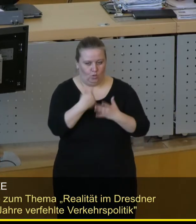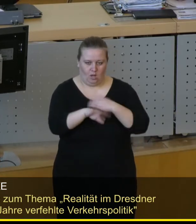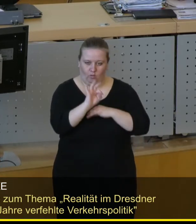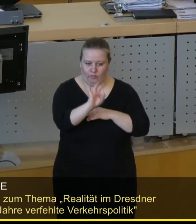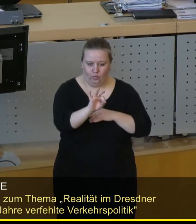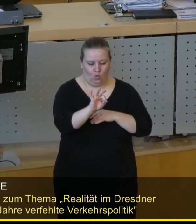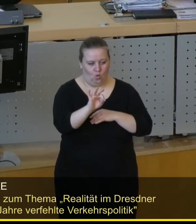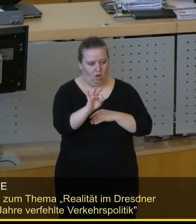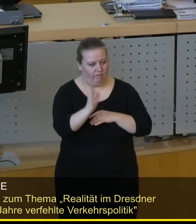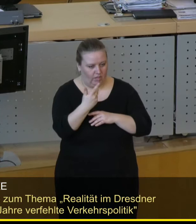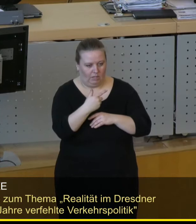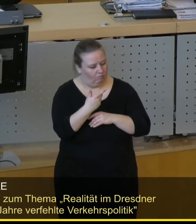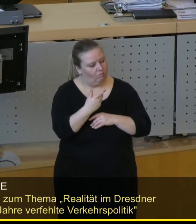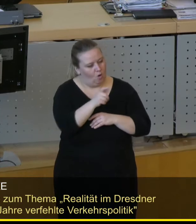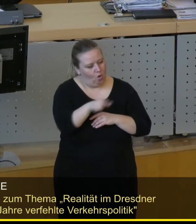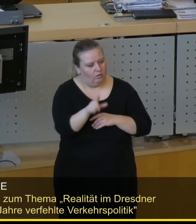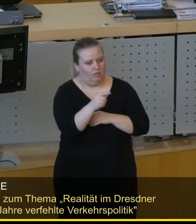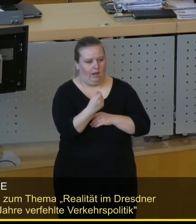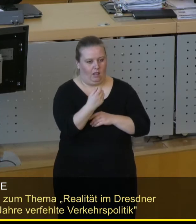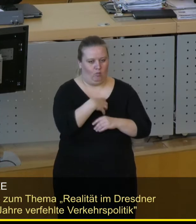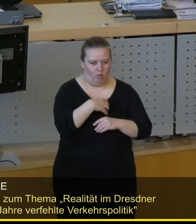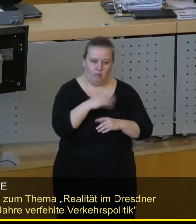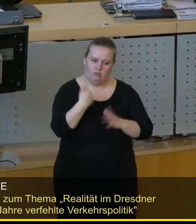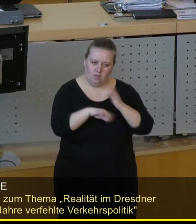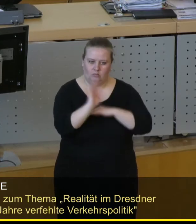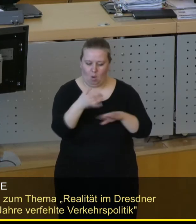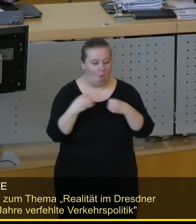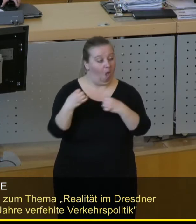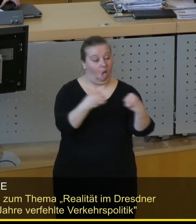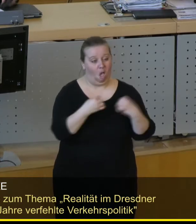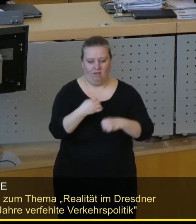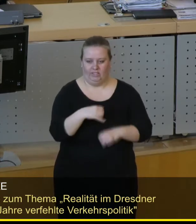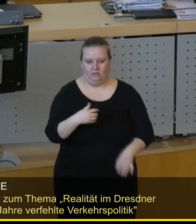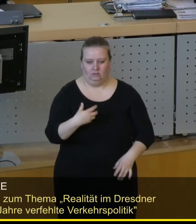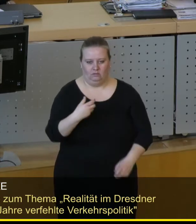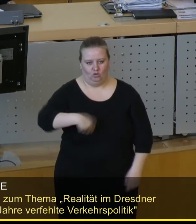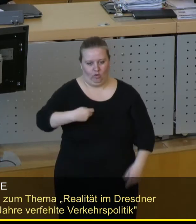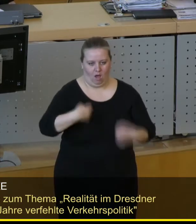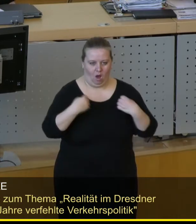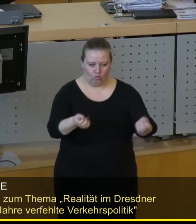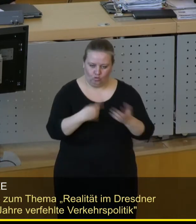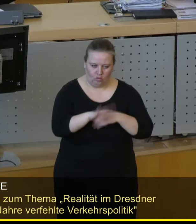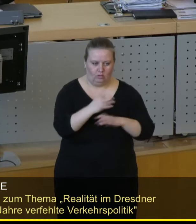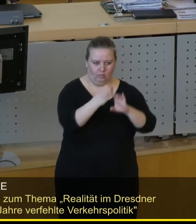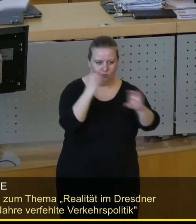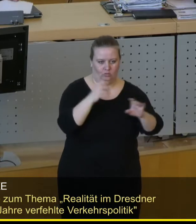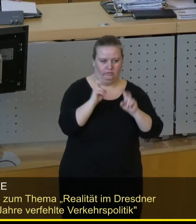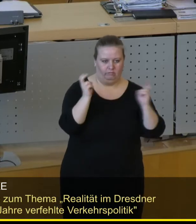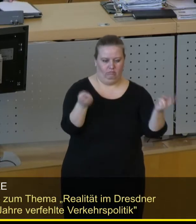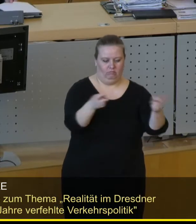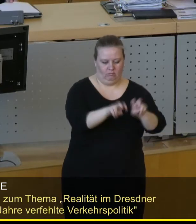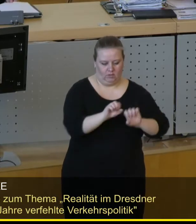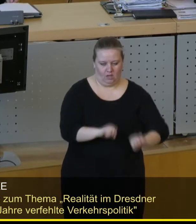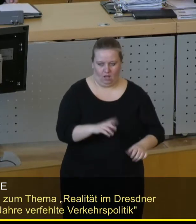auch für nicht so Wohlhabende ab, die nicht mit einem PS-starken Auto herumfahren. Und finden das auch wichtig, dass nicht nur